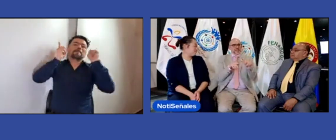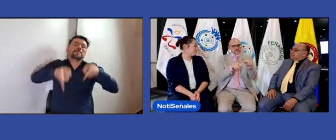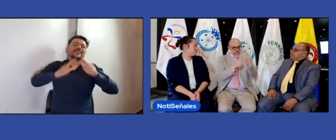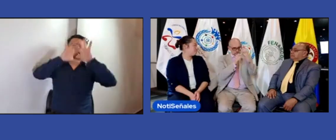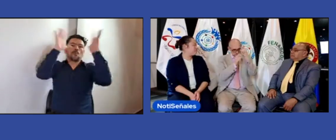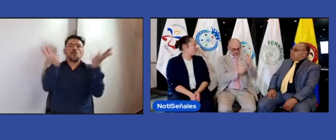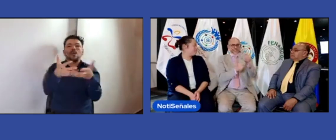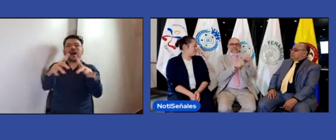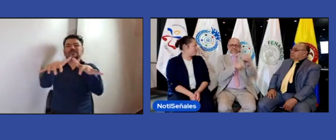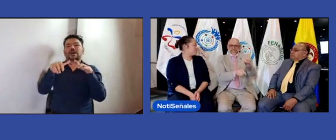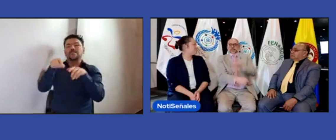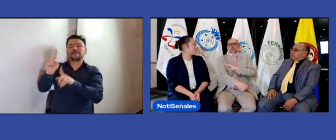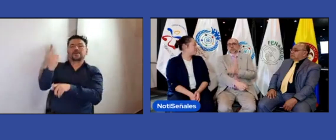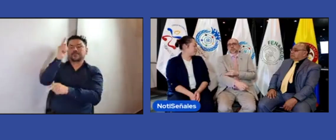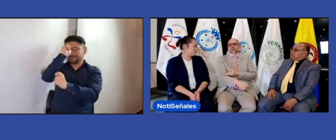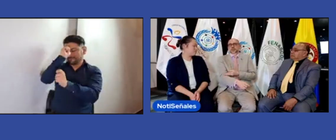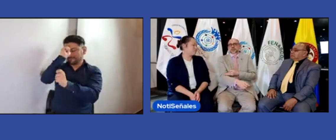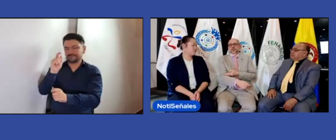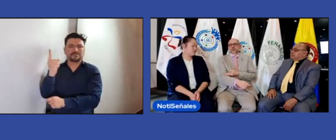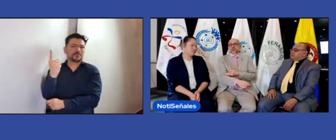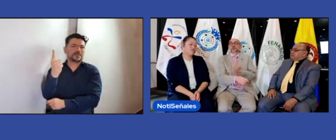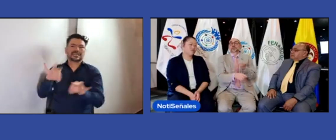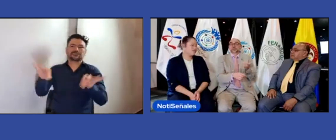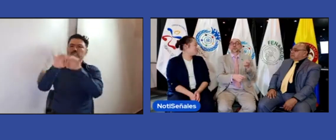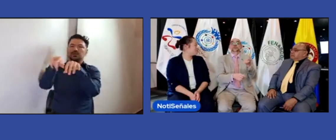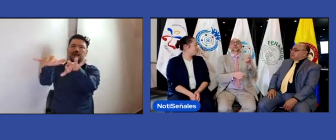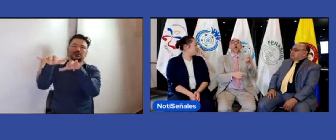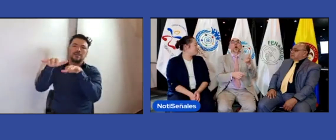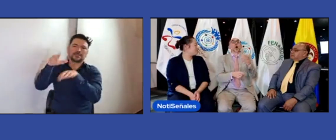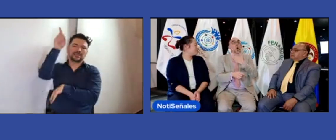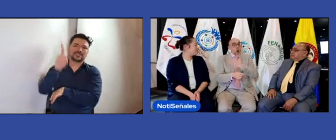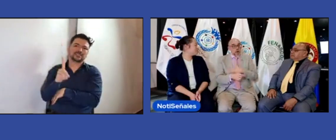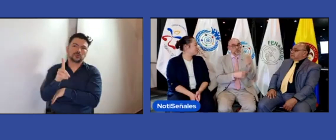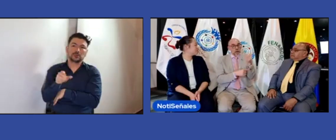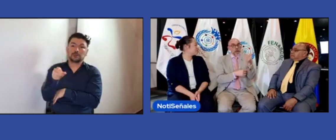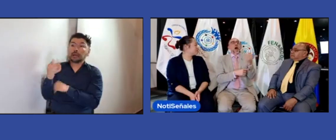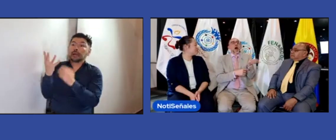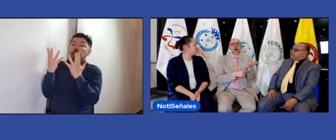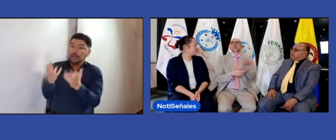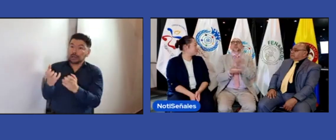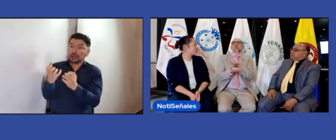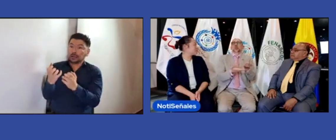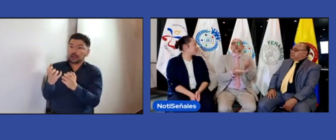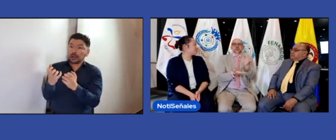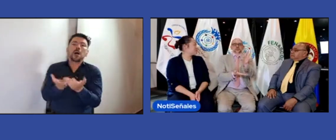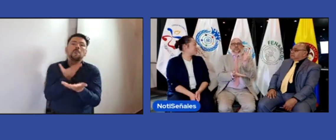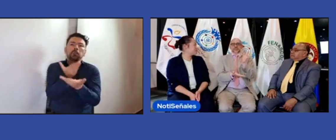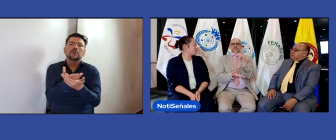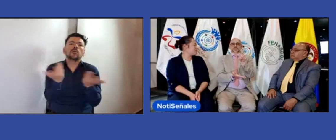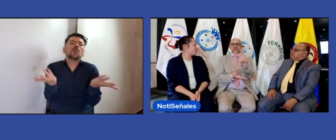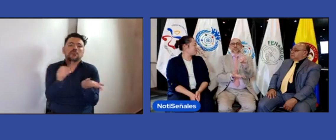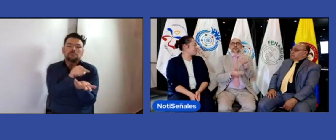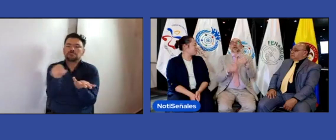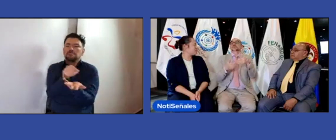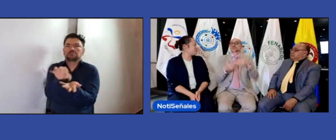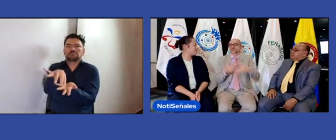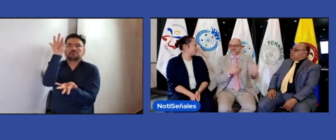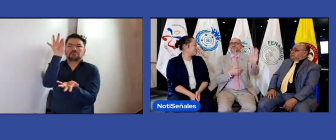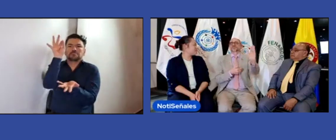comunidad sorda pero eso se hace a partir de la asamblea de los miembros ordinarios en el congreso en